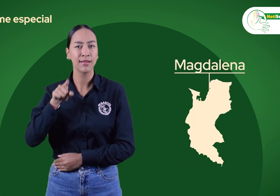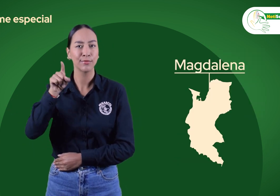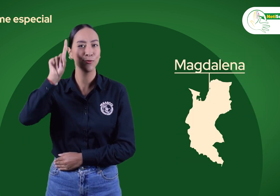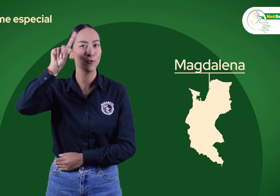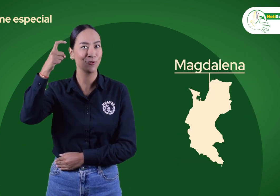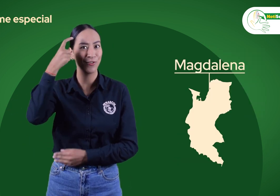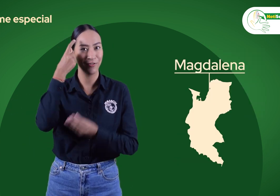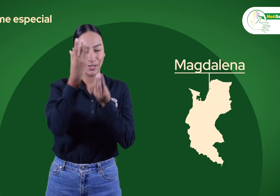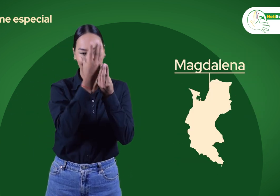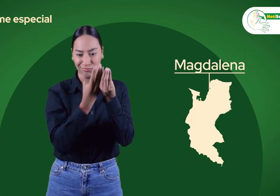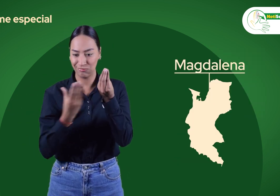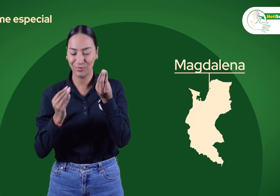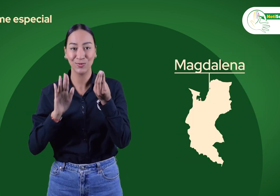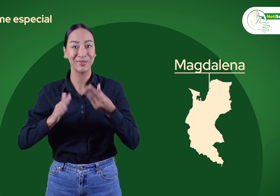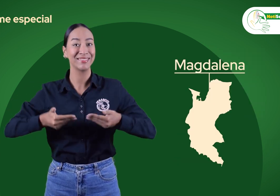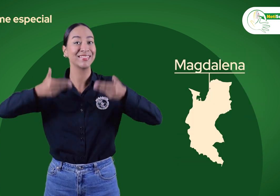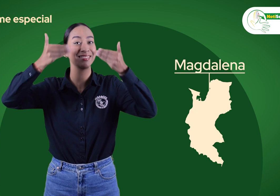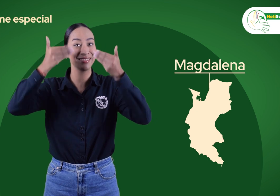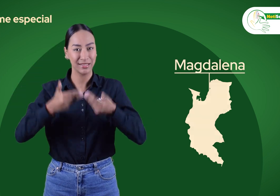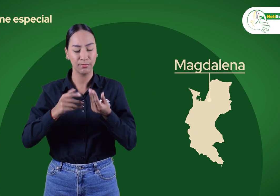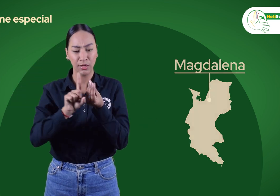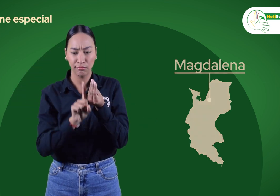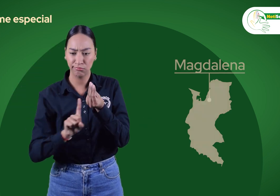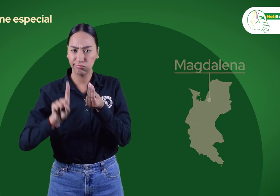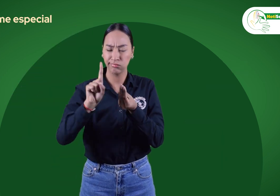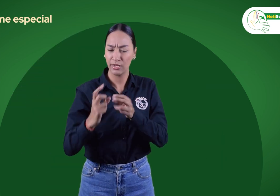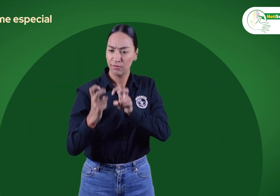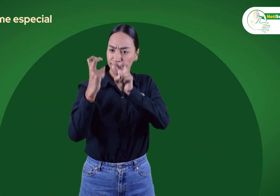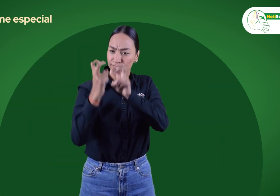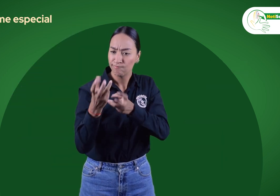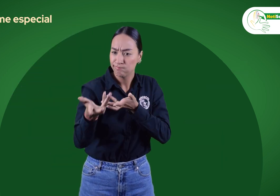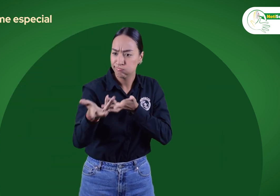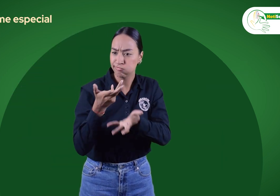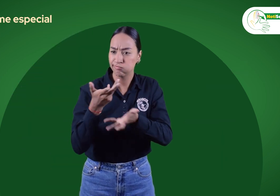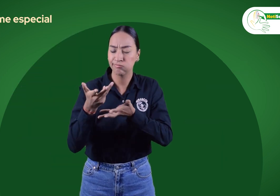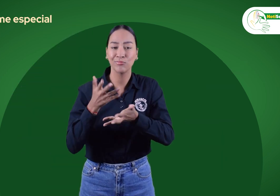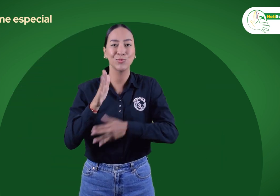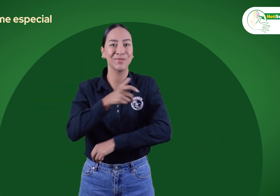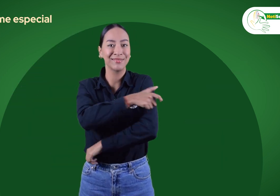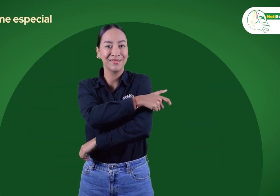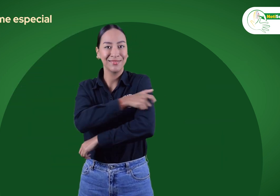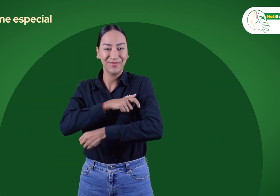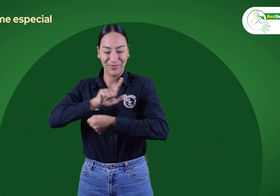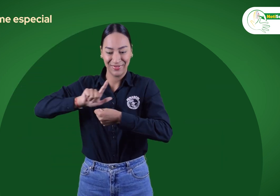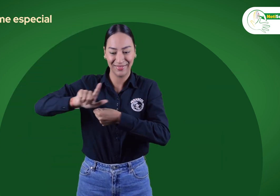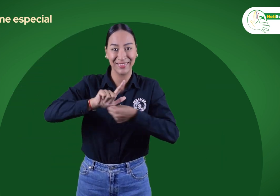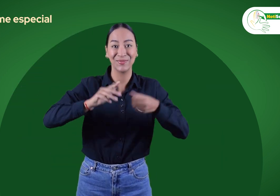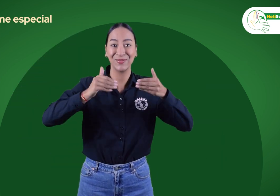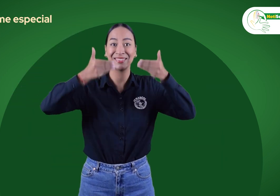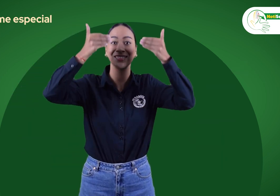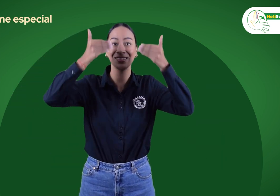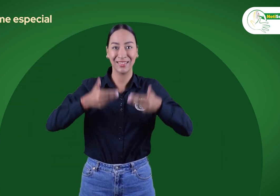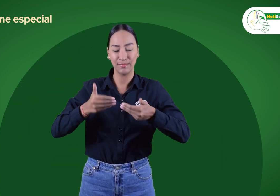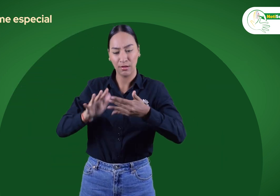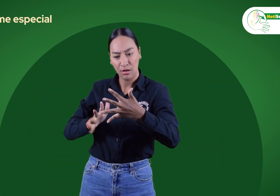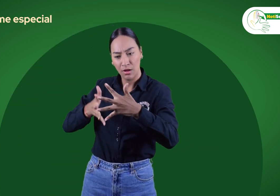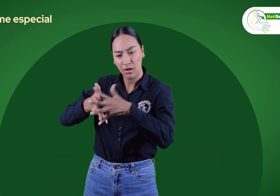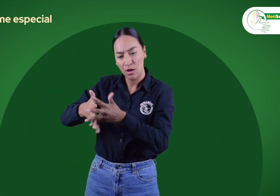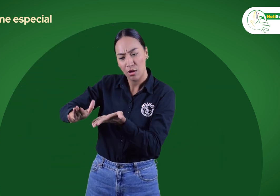Magdalena, con quien se profundizó acerca de las personas sordas en los comités locales locales de discapacidad y